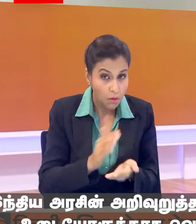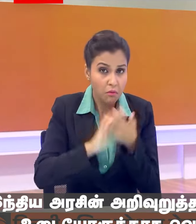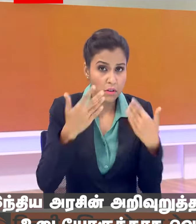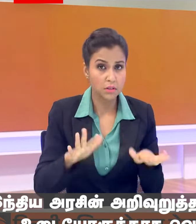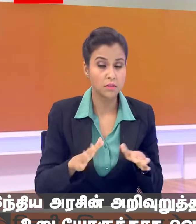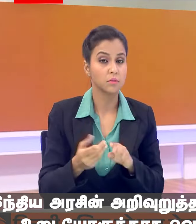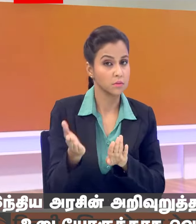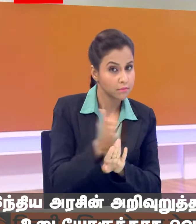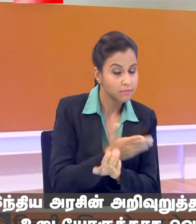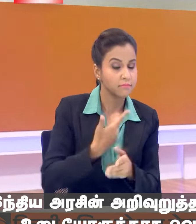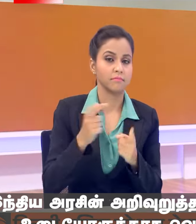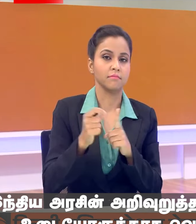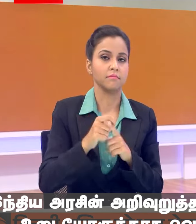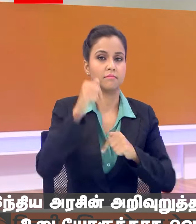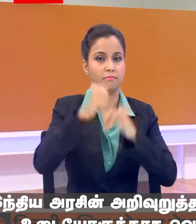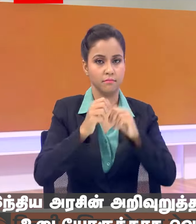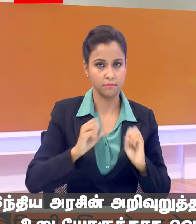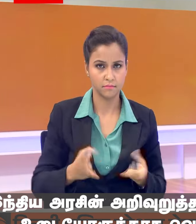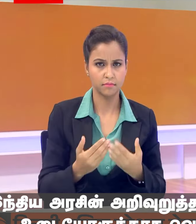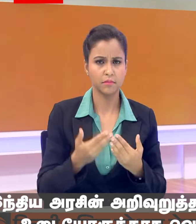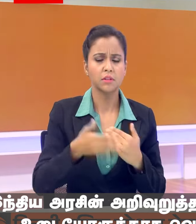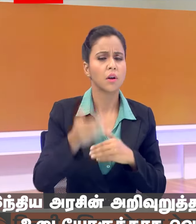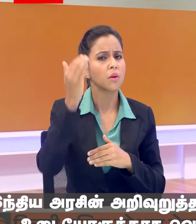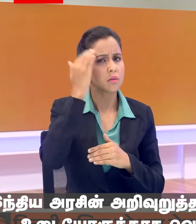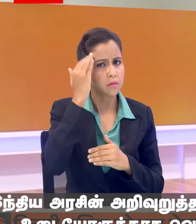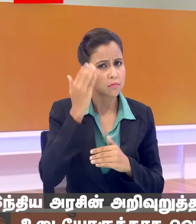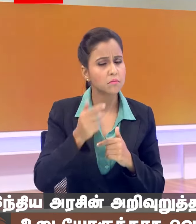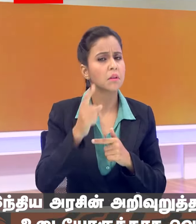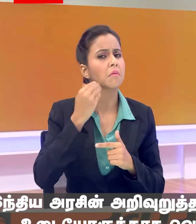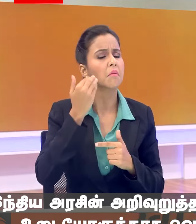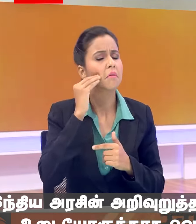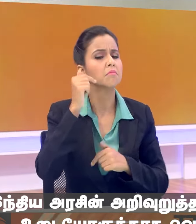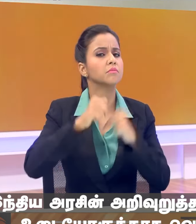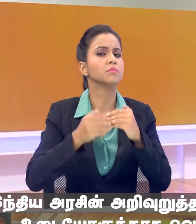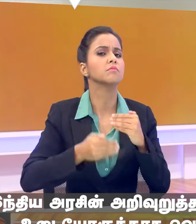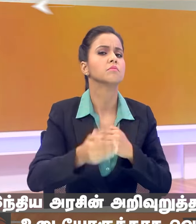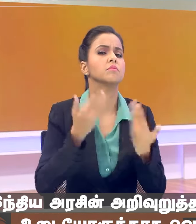आपके पास बापिस हैं यह जानने के लिए कि अब जो अनके का चुनाओ कब कराया जाना चाहिए